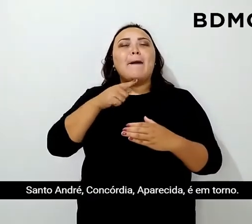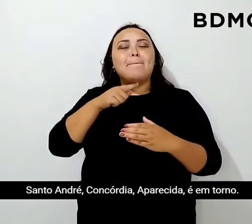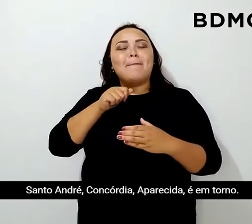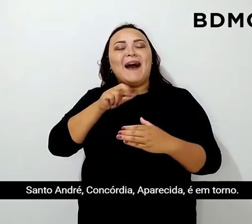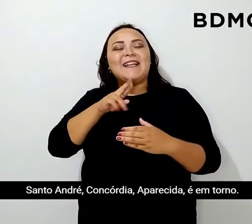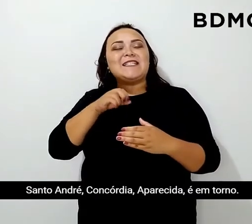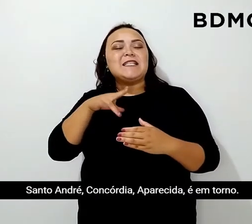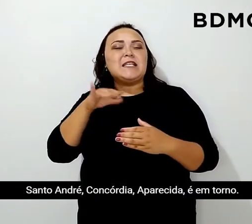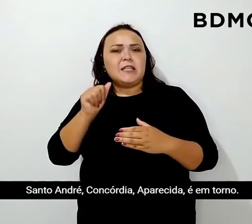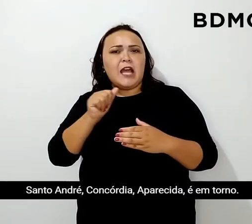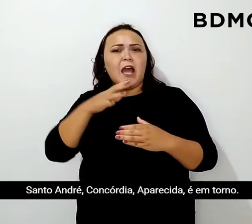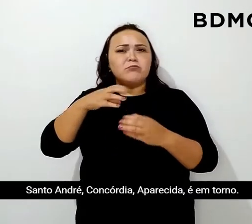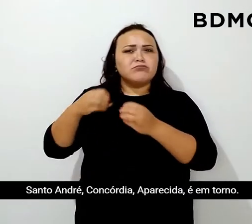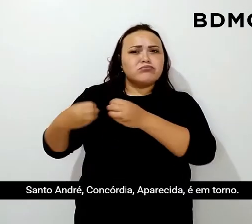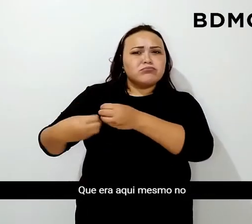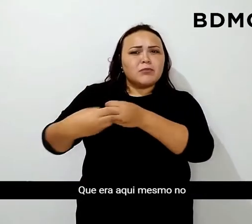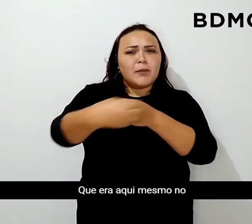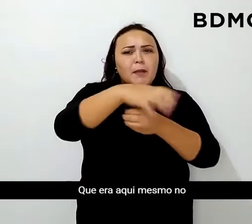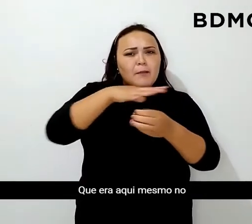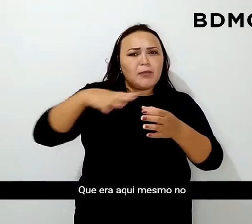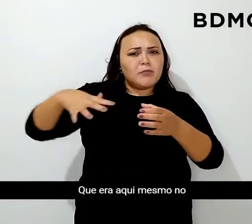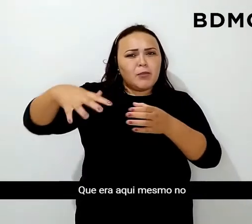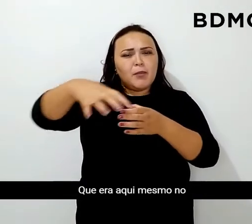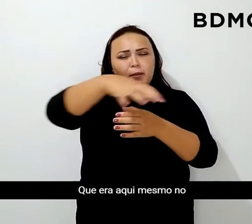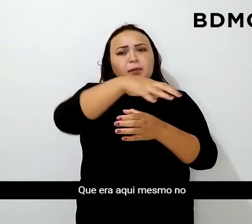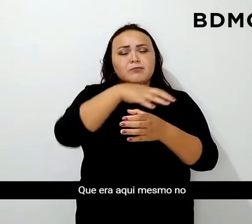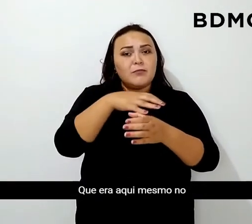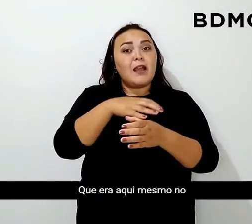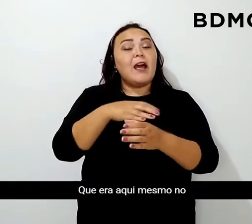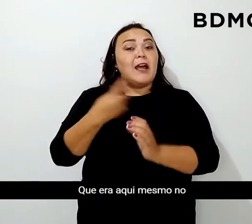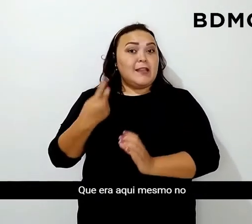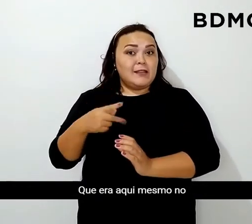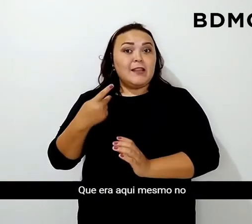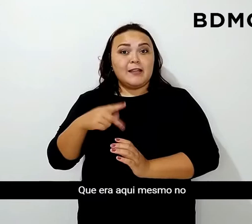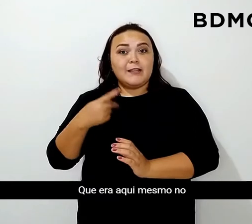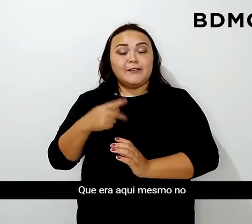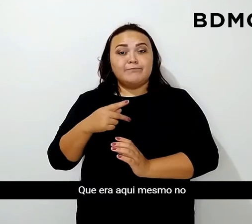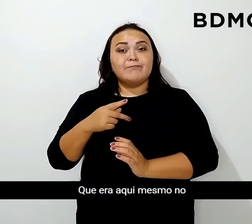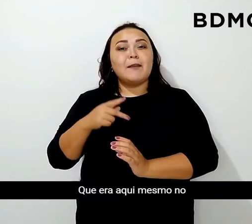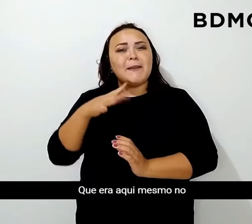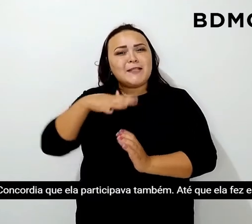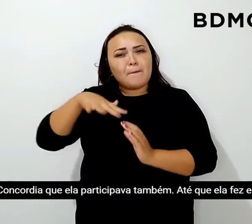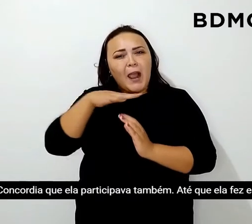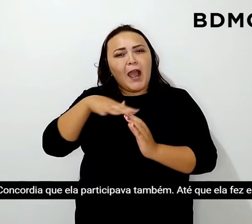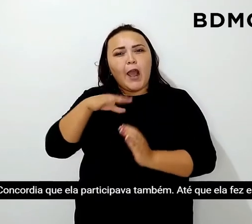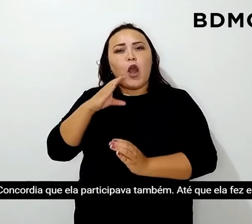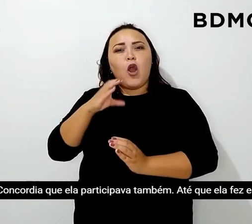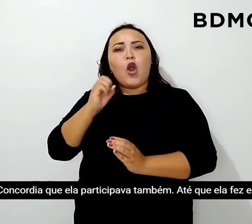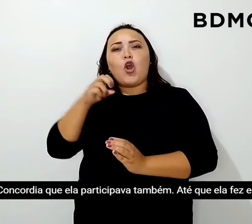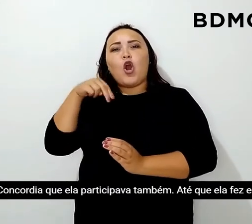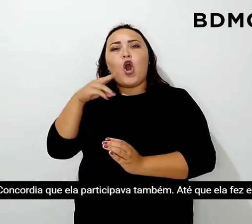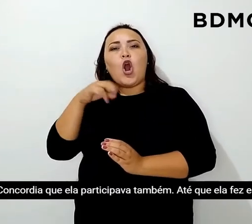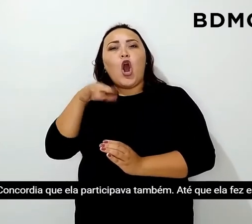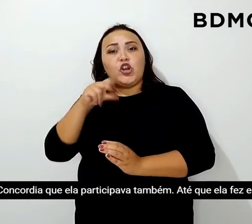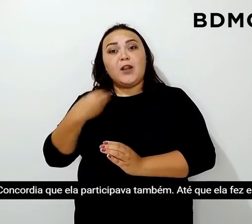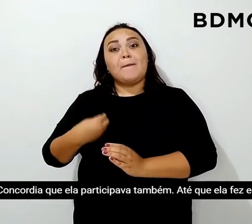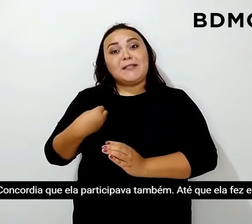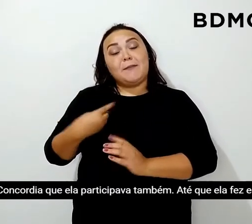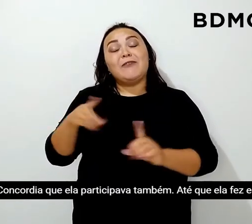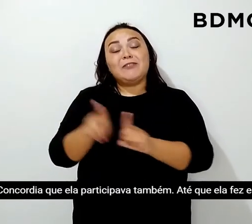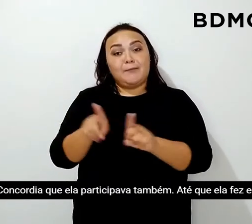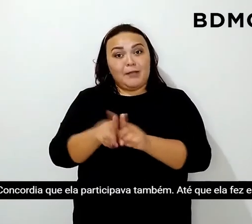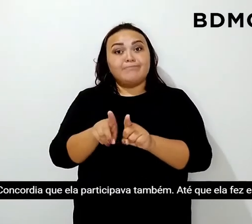Aparecida, é o entorno, que era aqui mesmo, no Concórdia, que ela participava também.